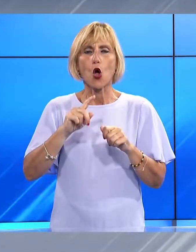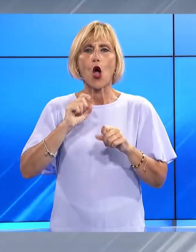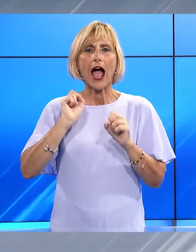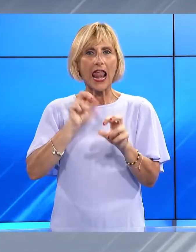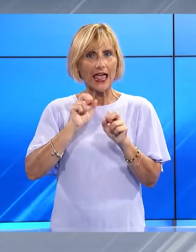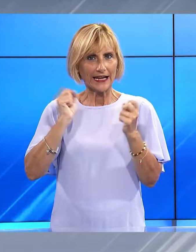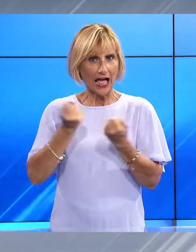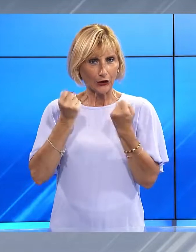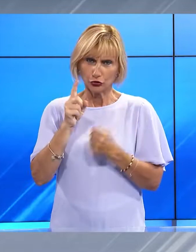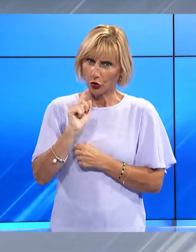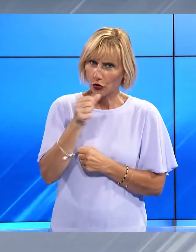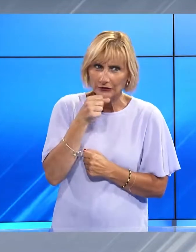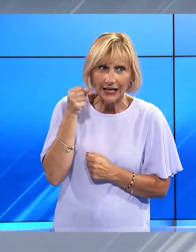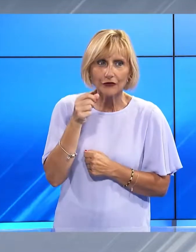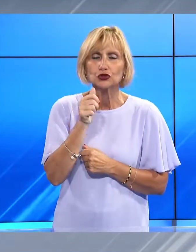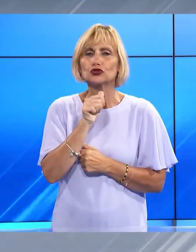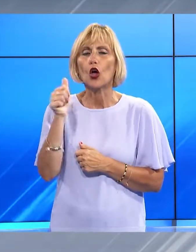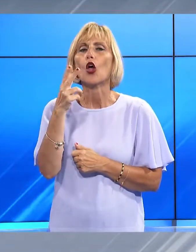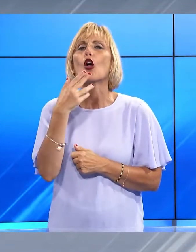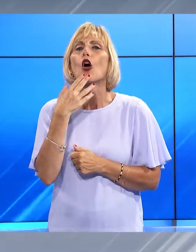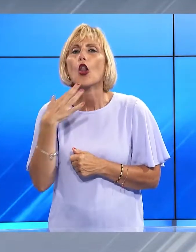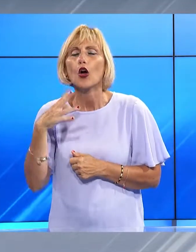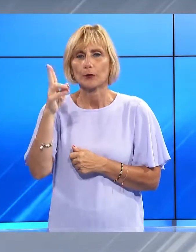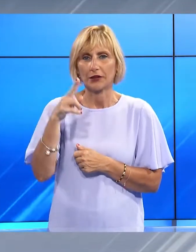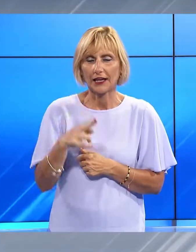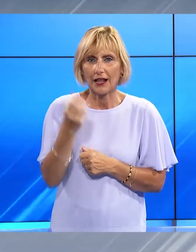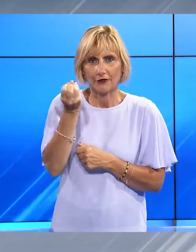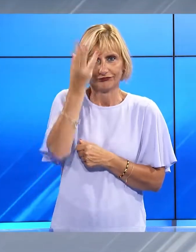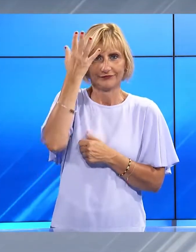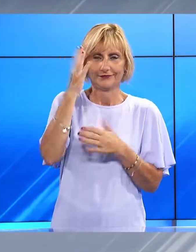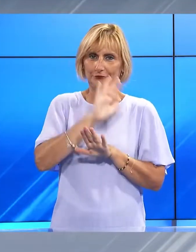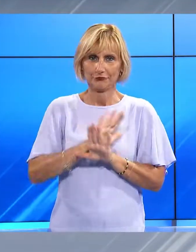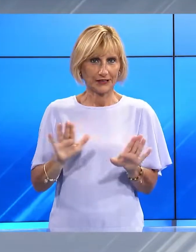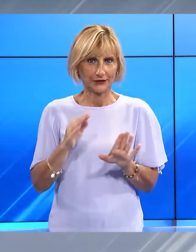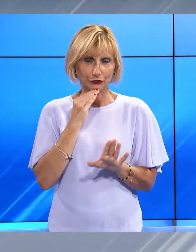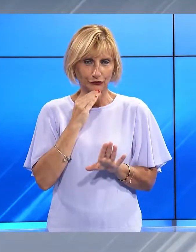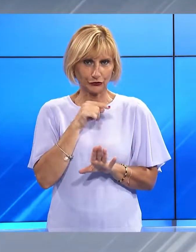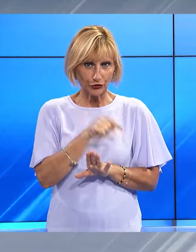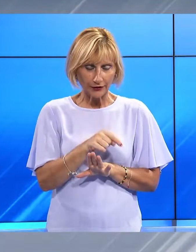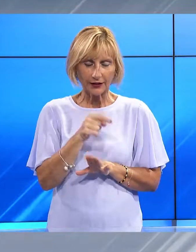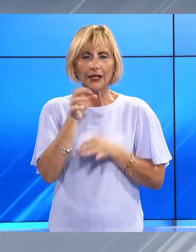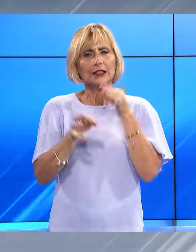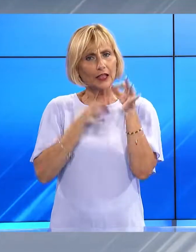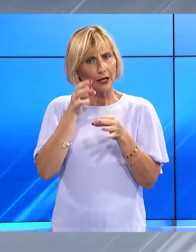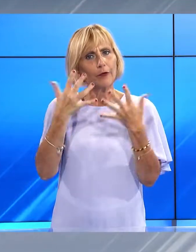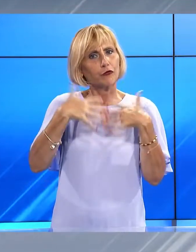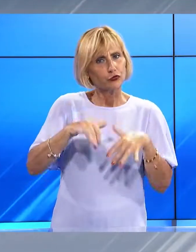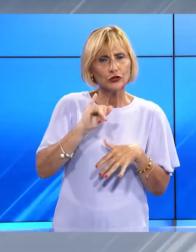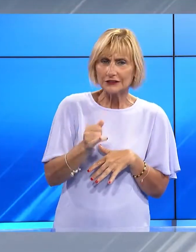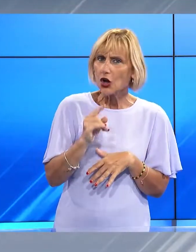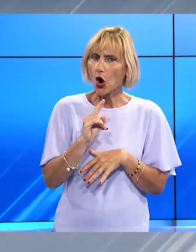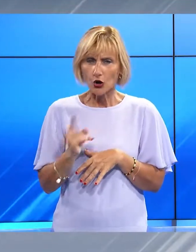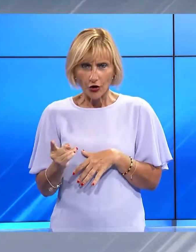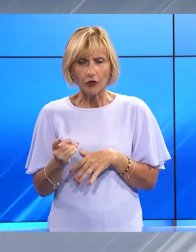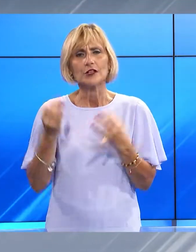colore ed un po' di inventiva per esprimere noi stessi. La terapia alla fine ha funzionato? Senza ombra di dubbio. Al termine del